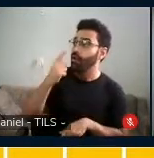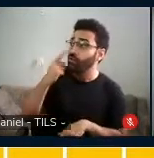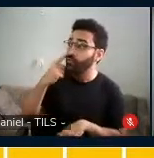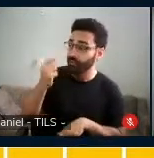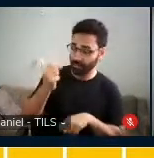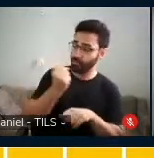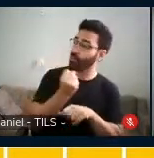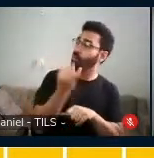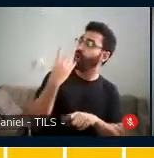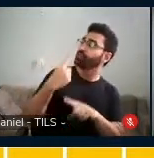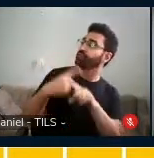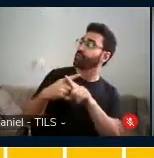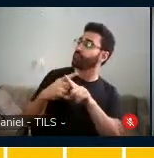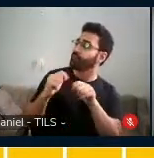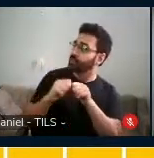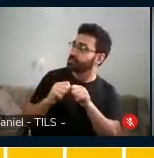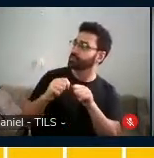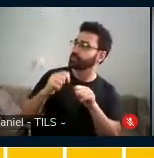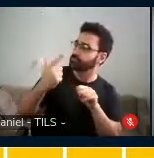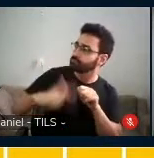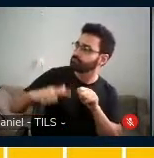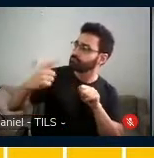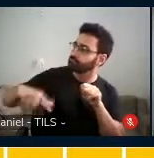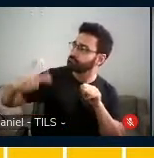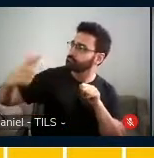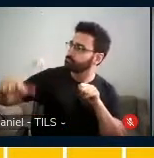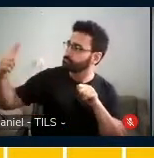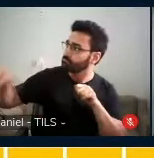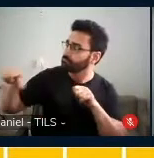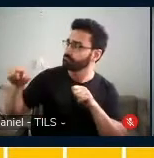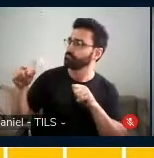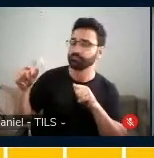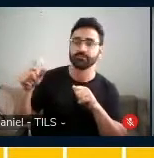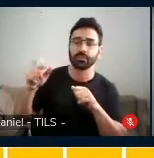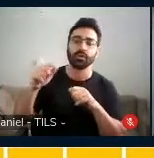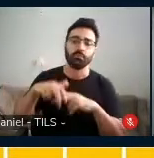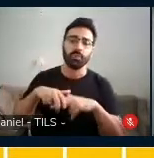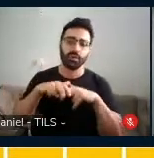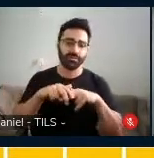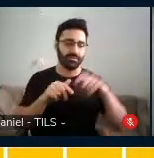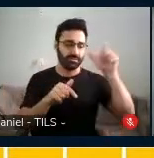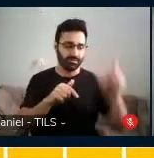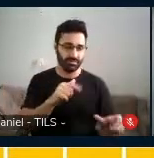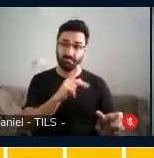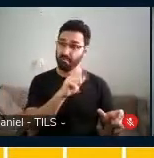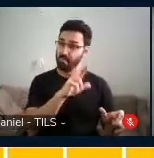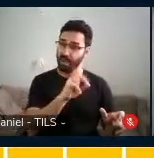que fazer essa sequência e vou fazer. Então, por conta das vivências que a Paula tem